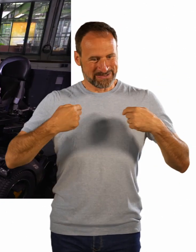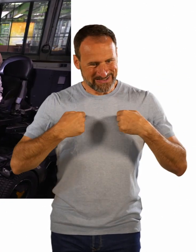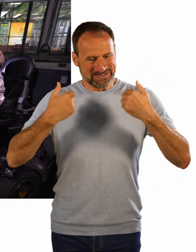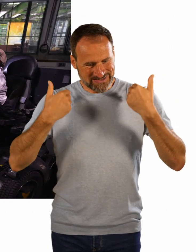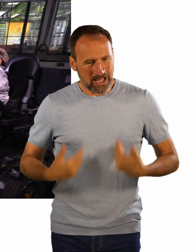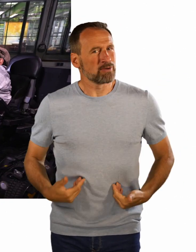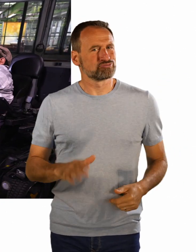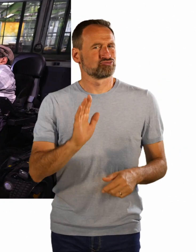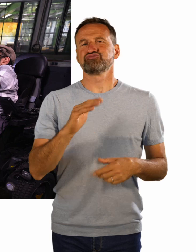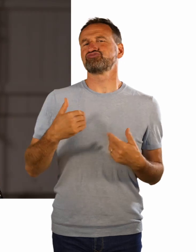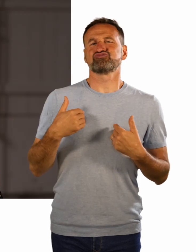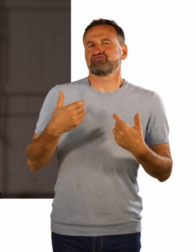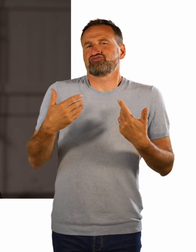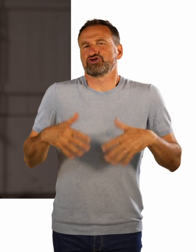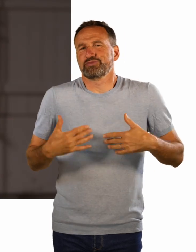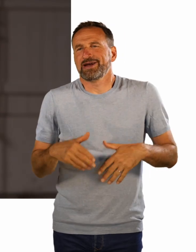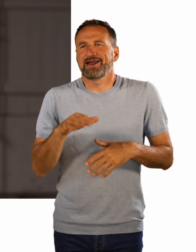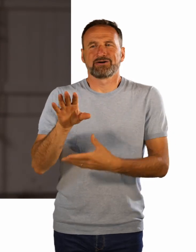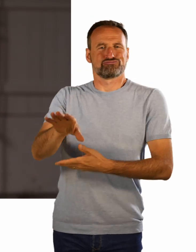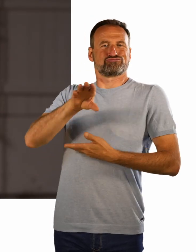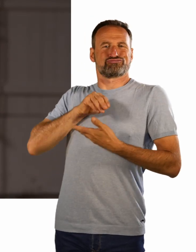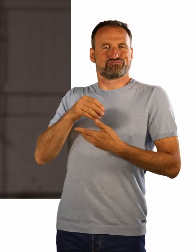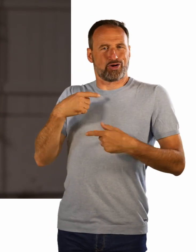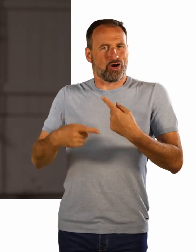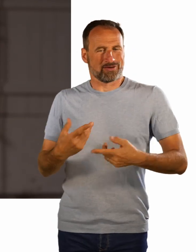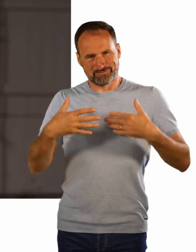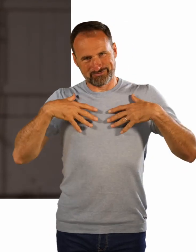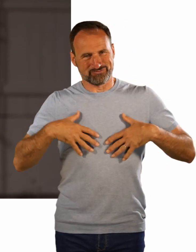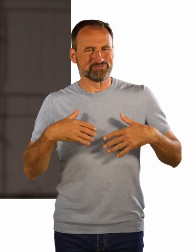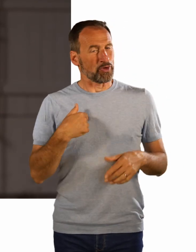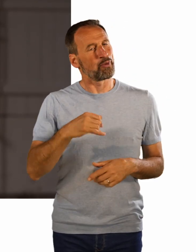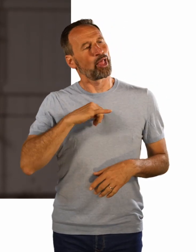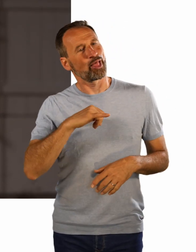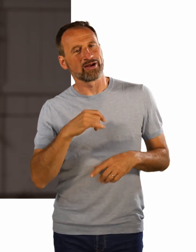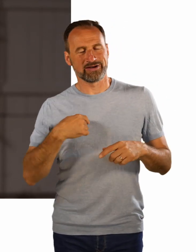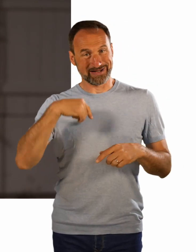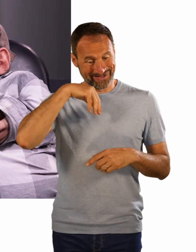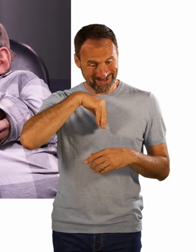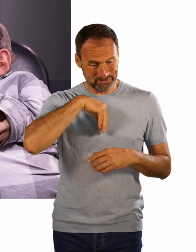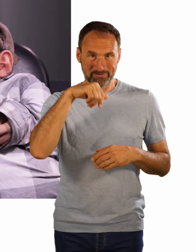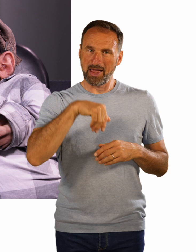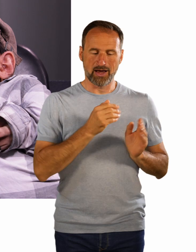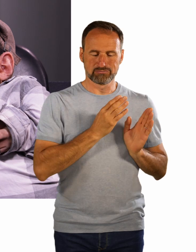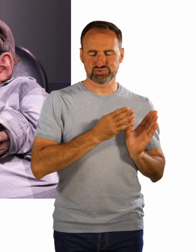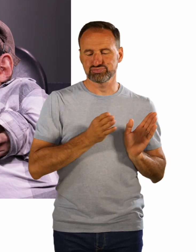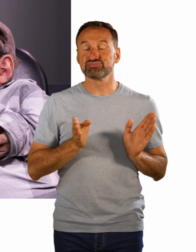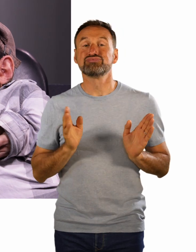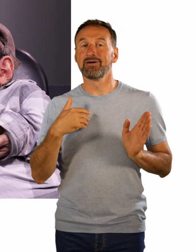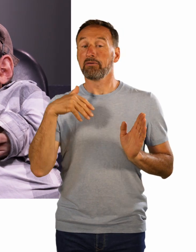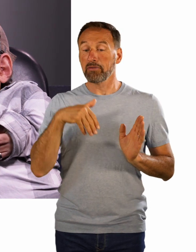ganz cool, mal irgendwie verschiedene Facetten von mir selbst mal zu entdecken. Nach einem Bundesfreiwilligendienst an einer